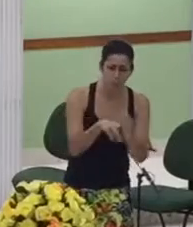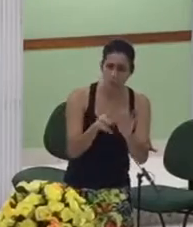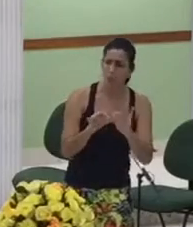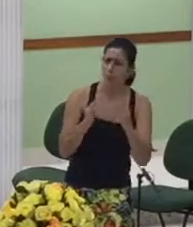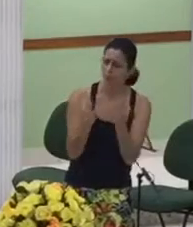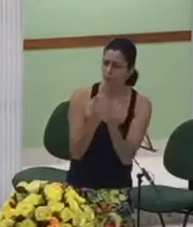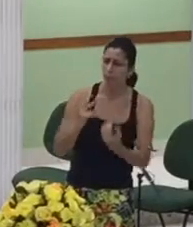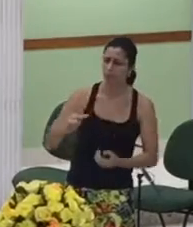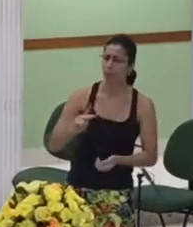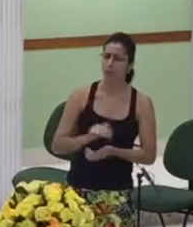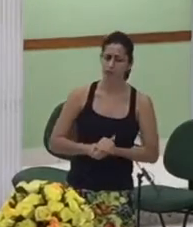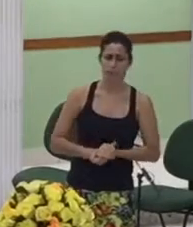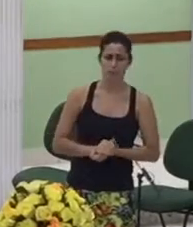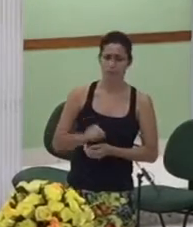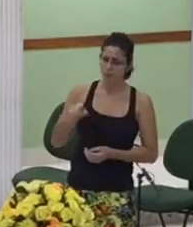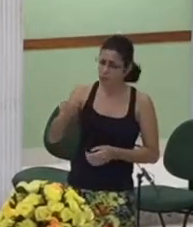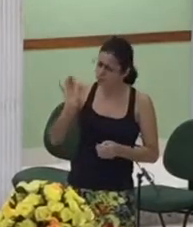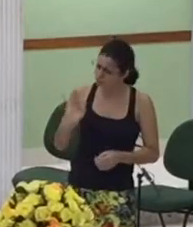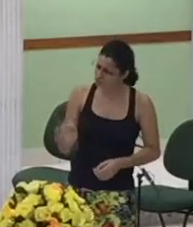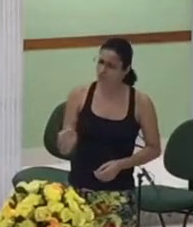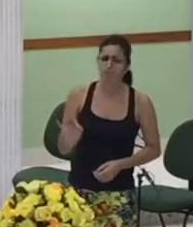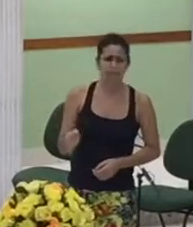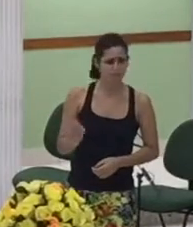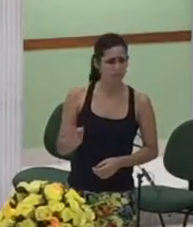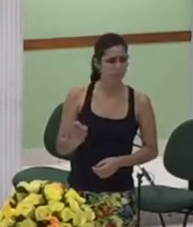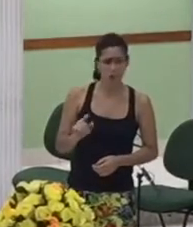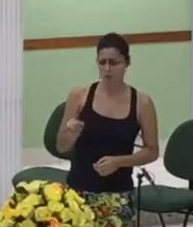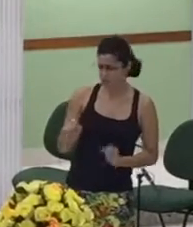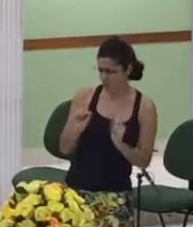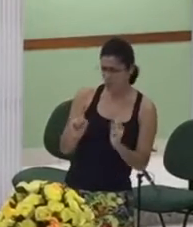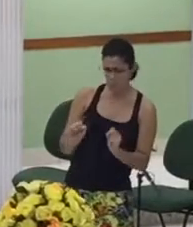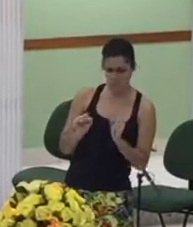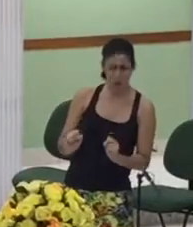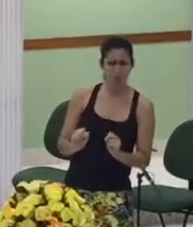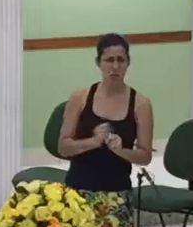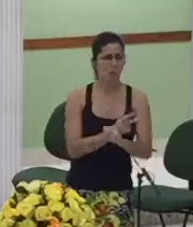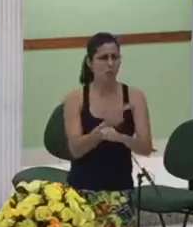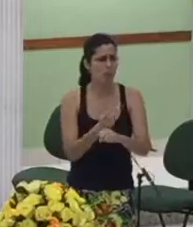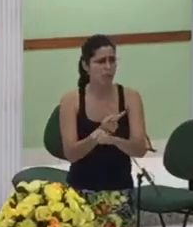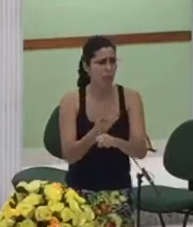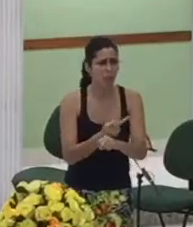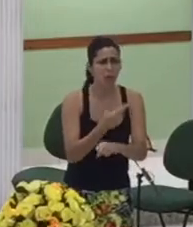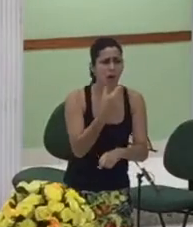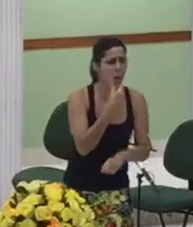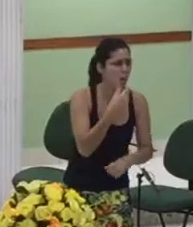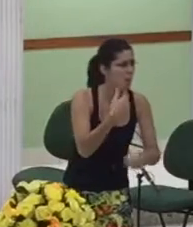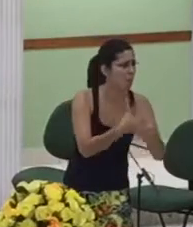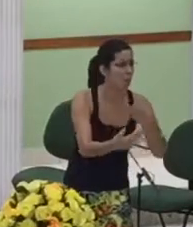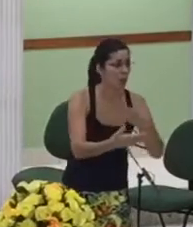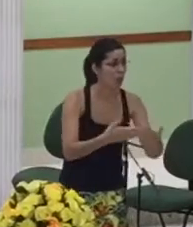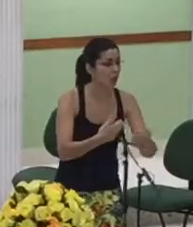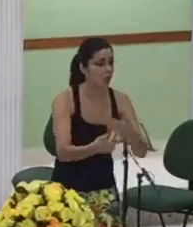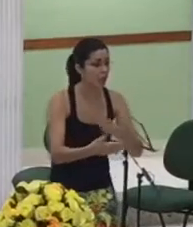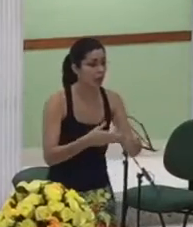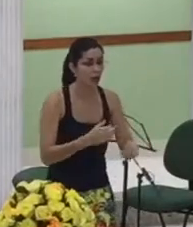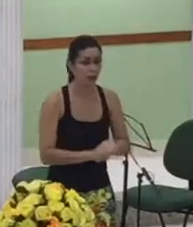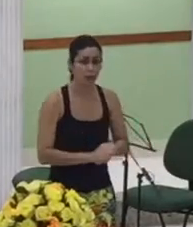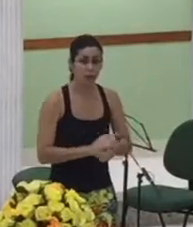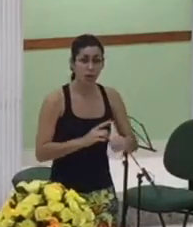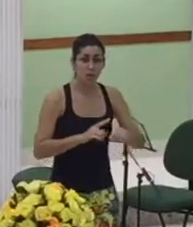você poderia ter ido atrás de qualquer homem rico pobre ele estava certamente aqui elogiando a beleza daquela